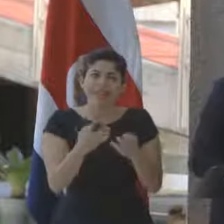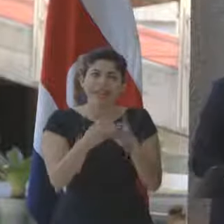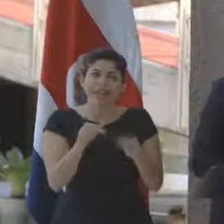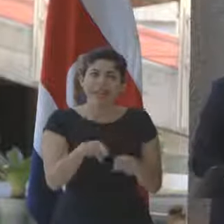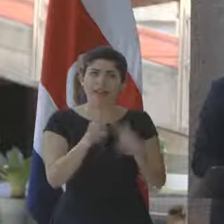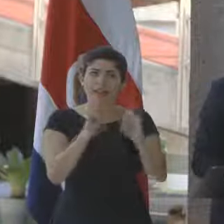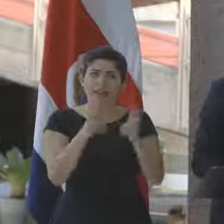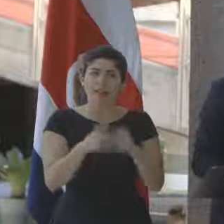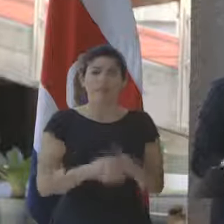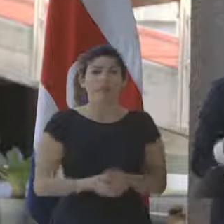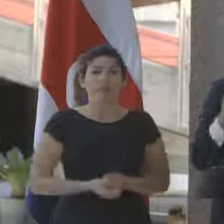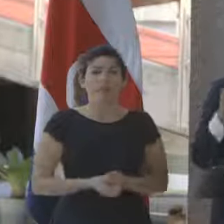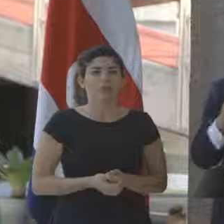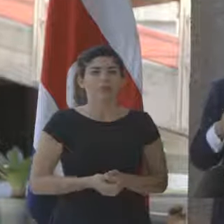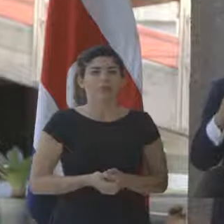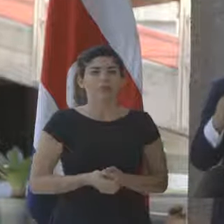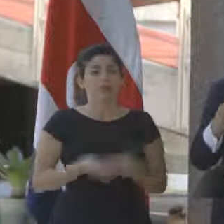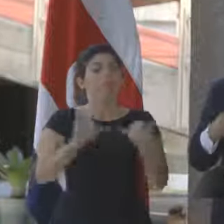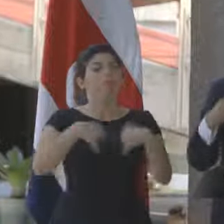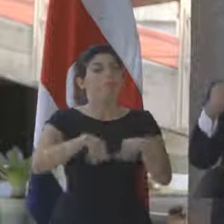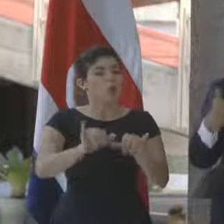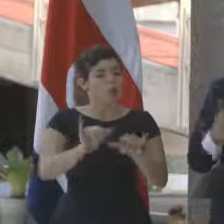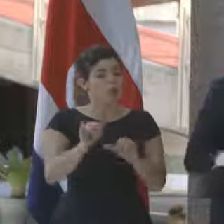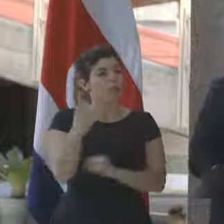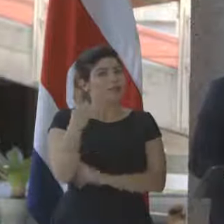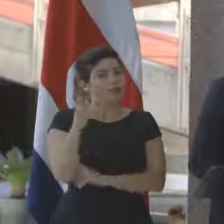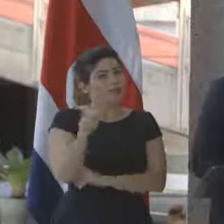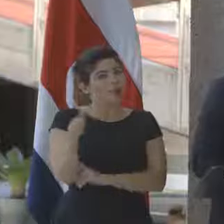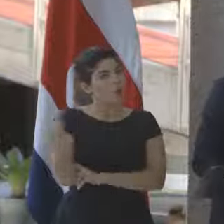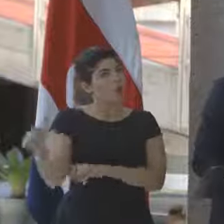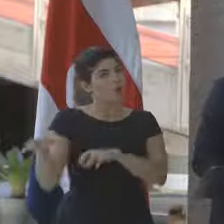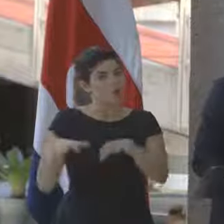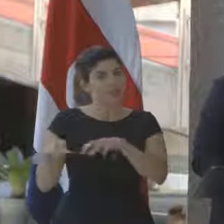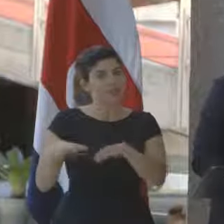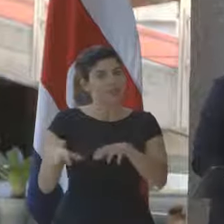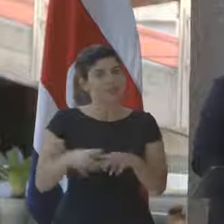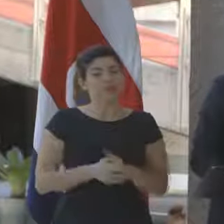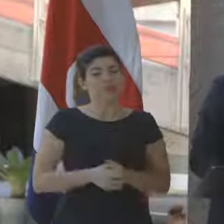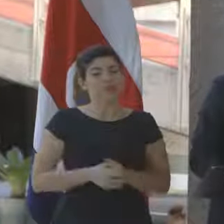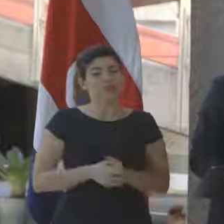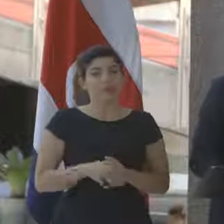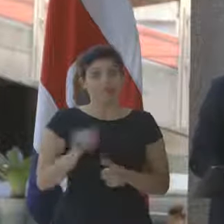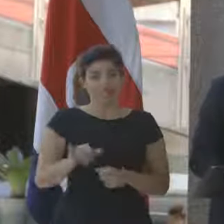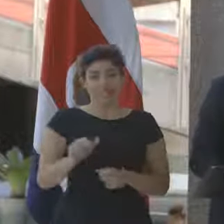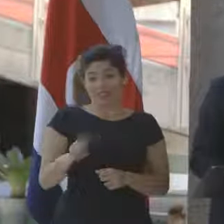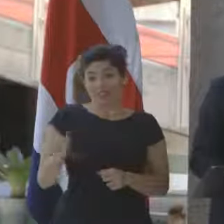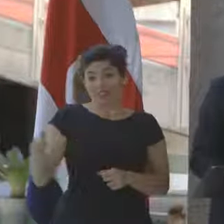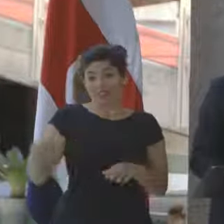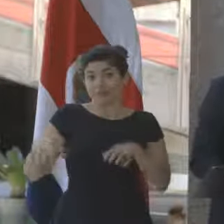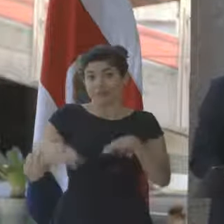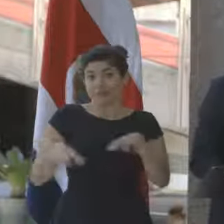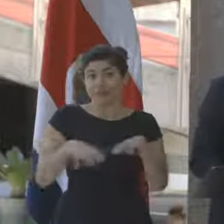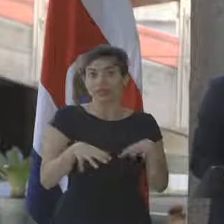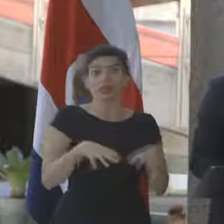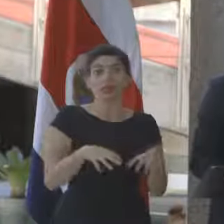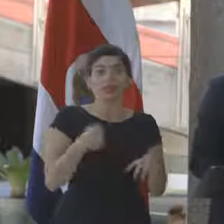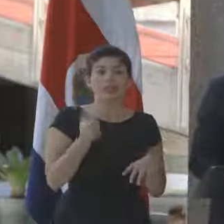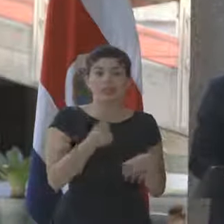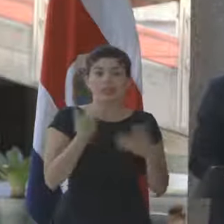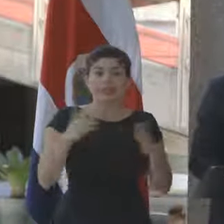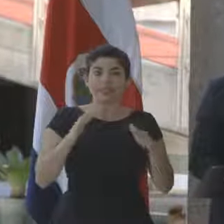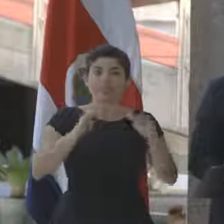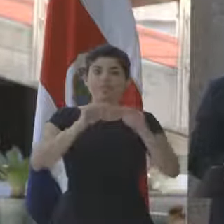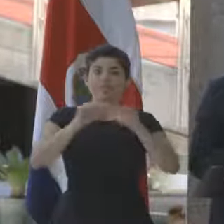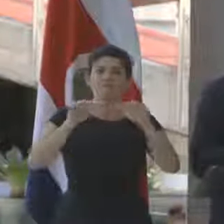tema, aún se requieren otras acciones. Y de estas otras acciones es que hemos hecho un